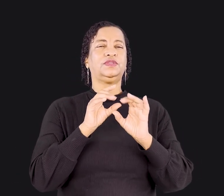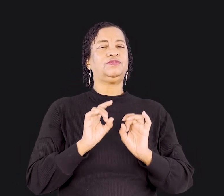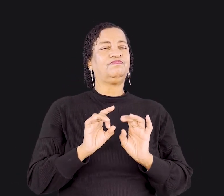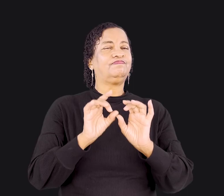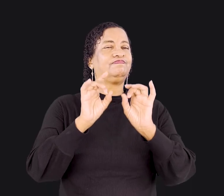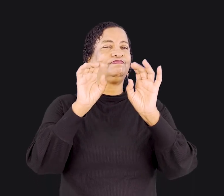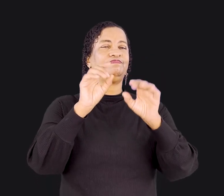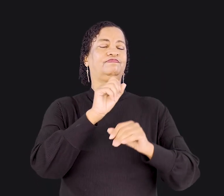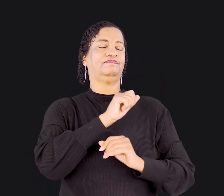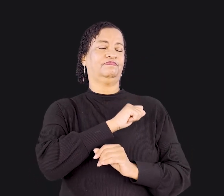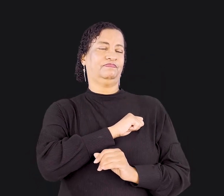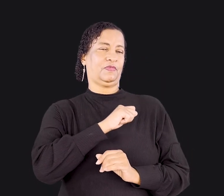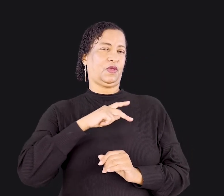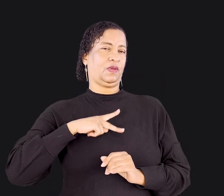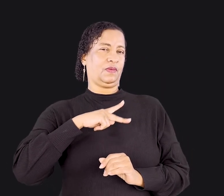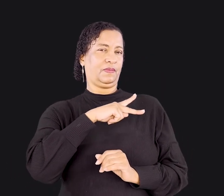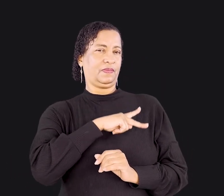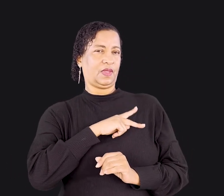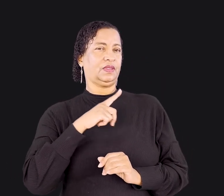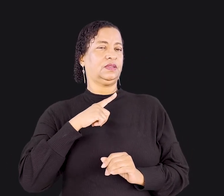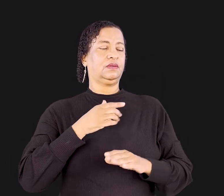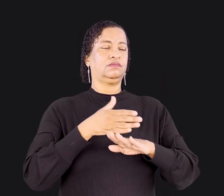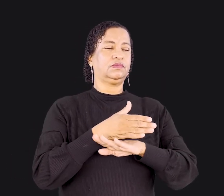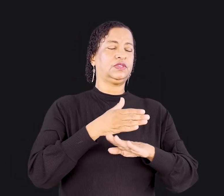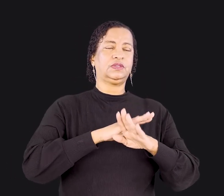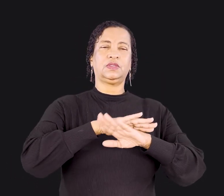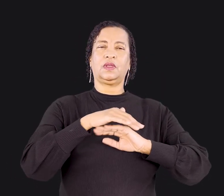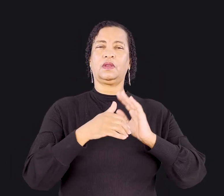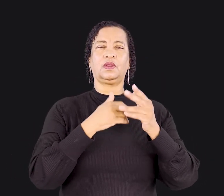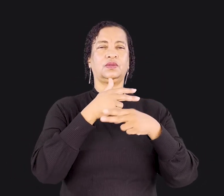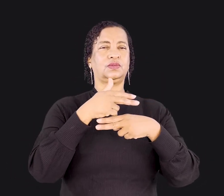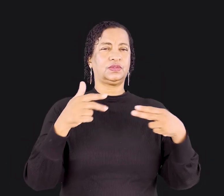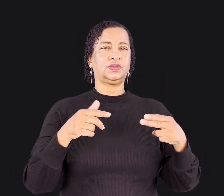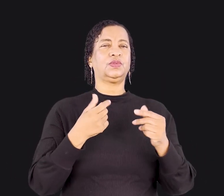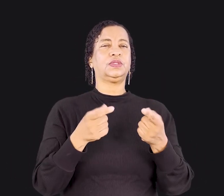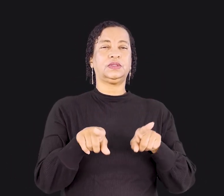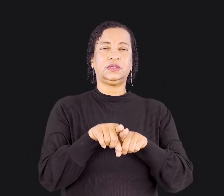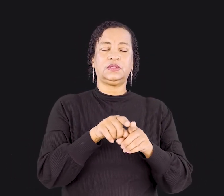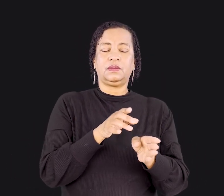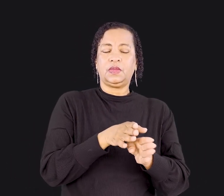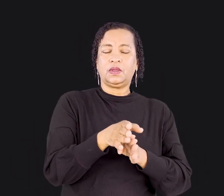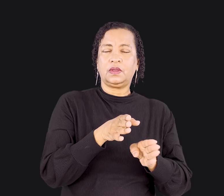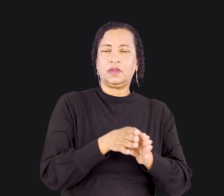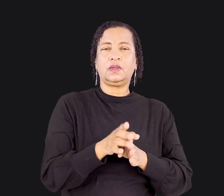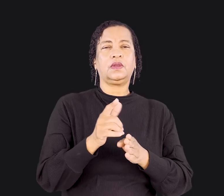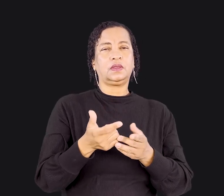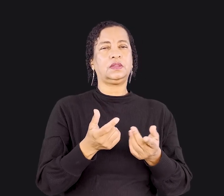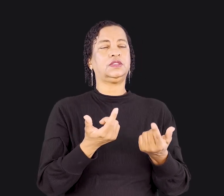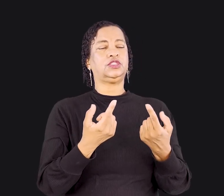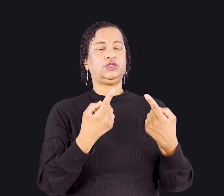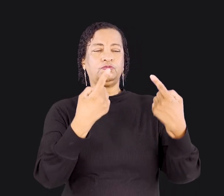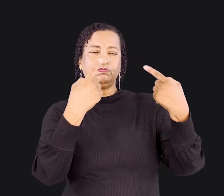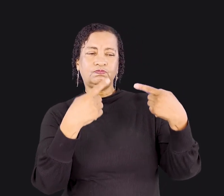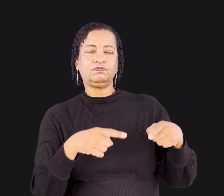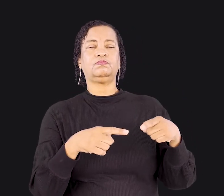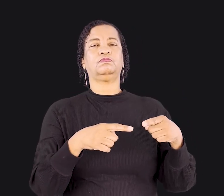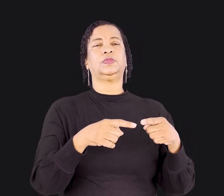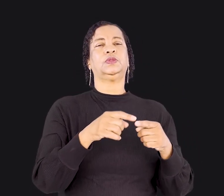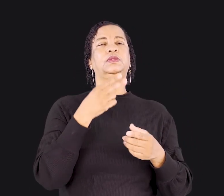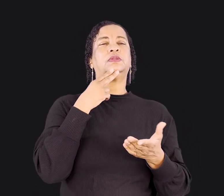apóstolo Paulo. Hoje temos acesso a todas estas joias e todas as instruções e corretivos desta carta por causa